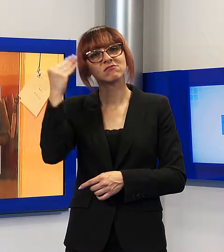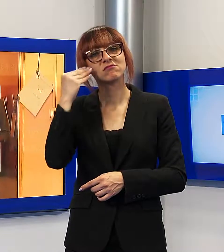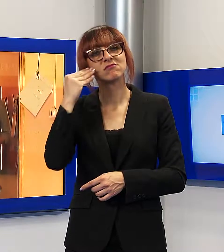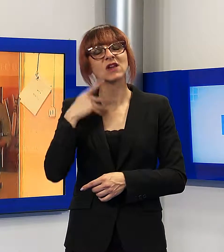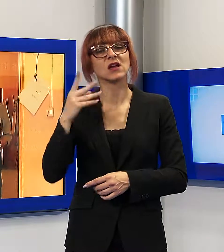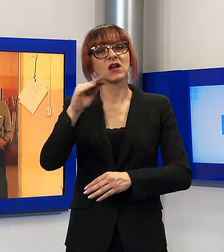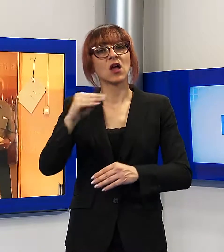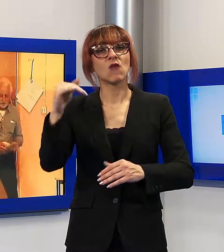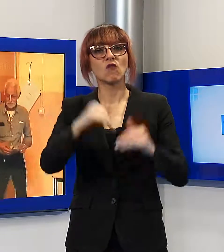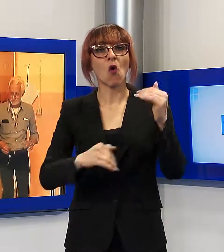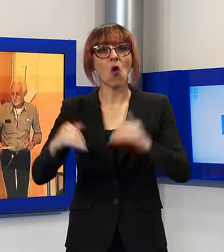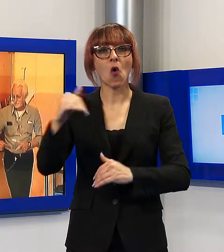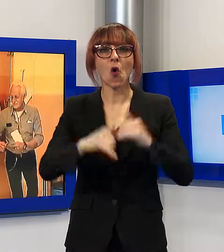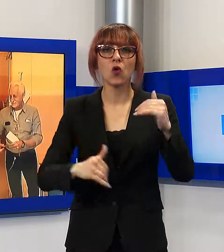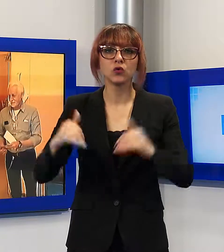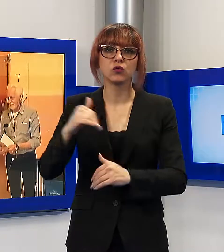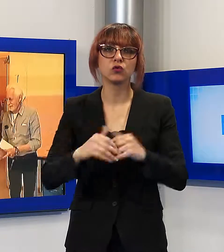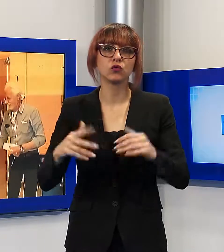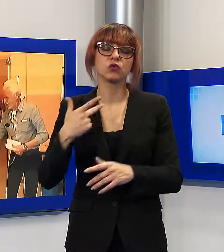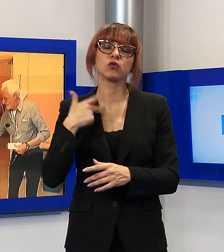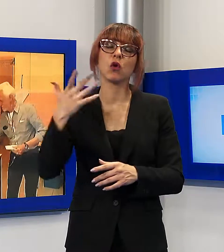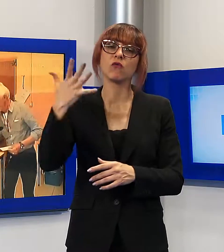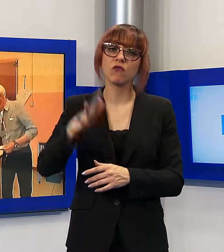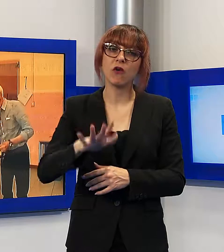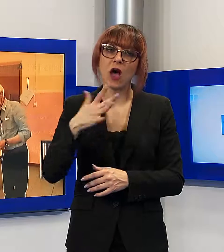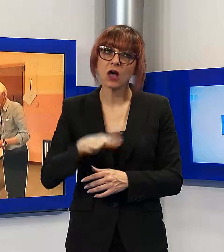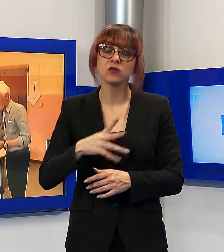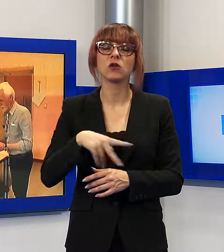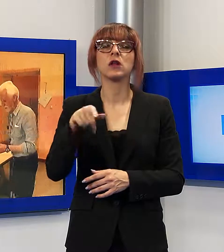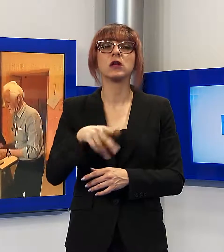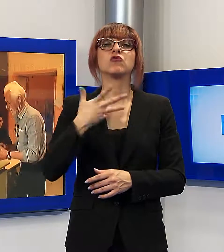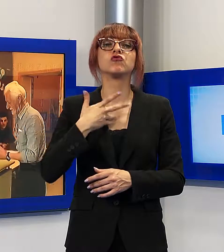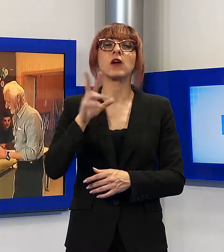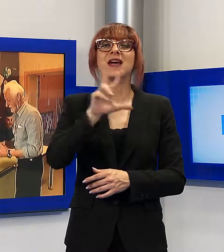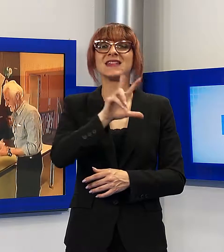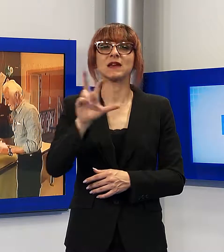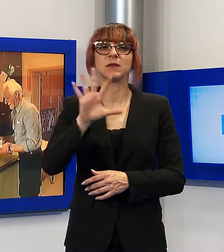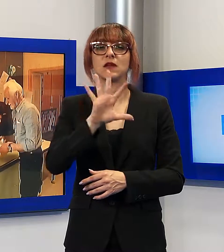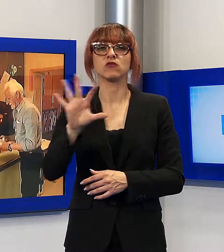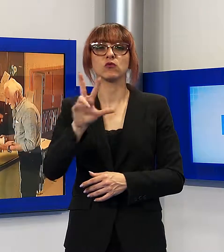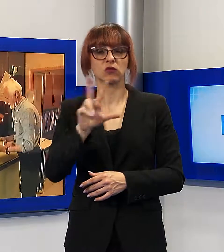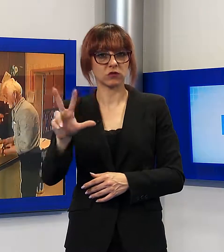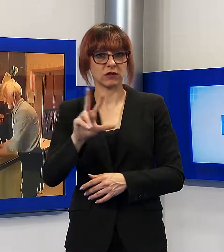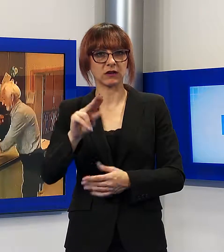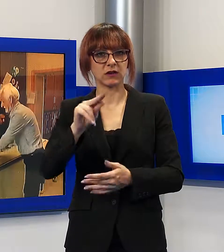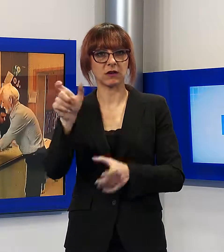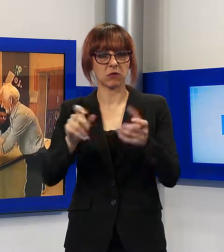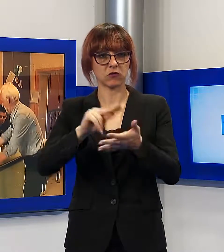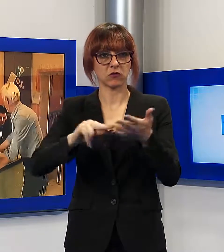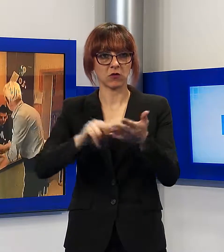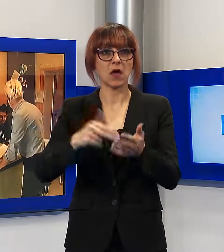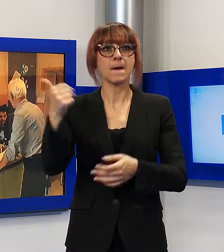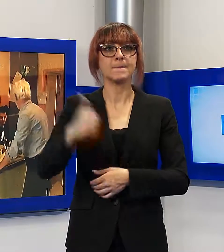referendum consultivo. Gli aventi diritto al voto nei due comuni erano 3.153, votanti sono stati 1